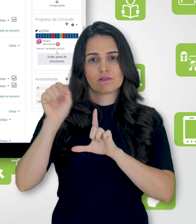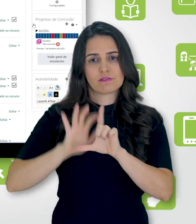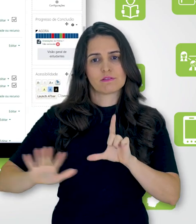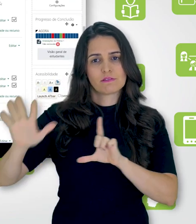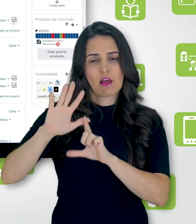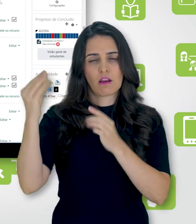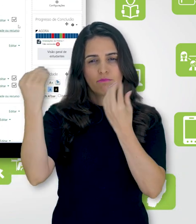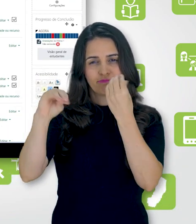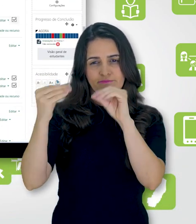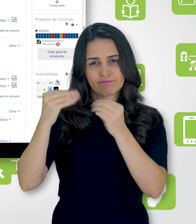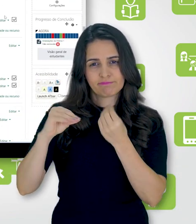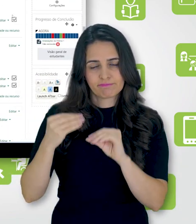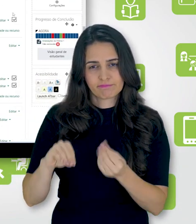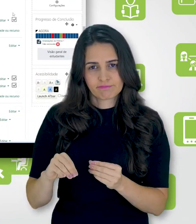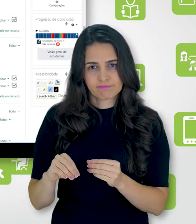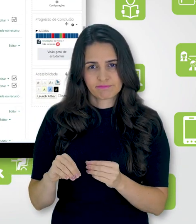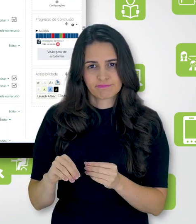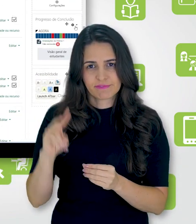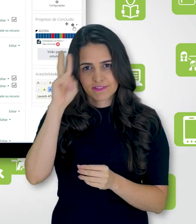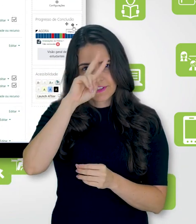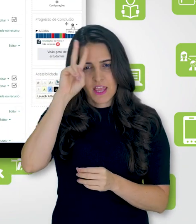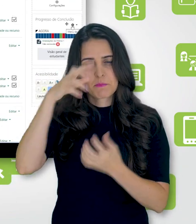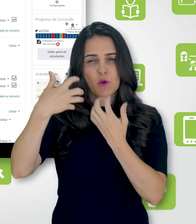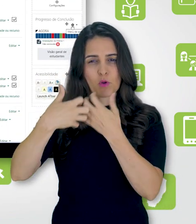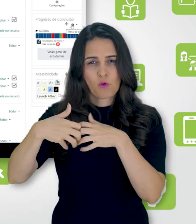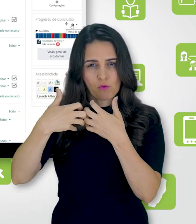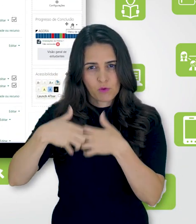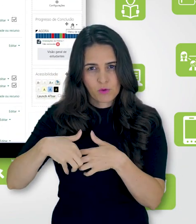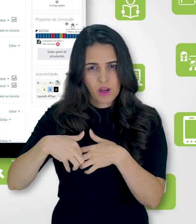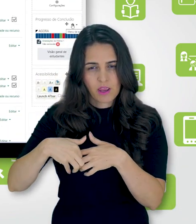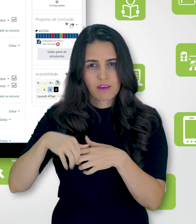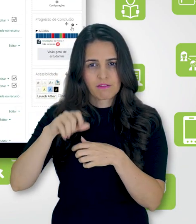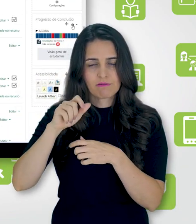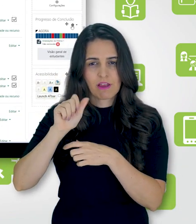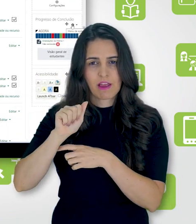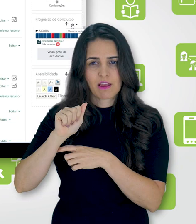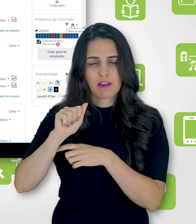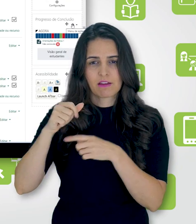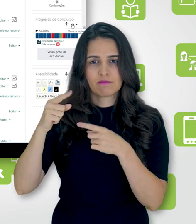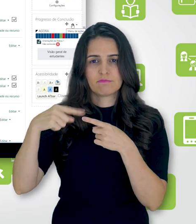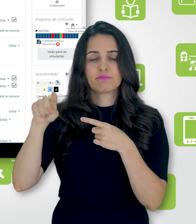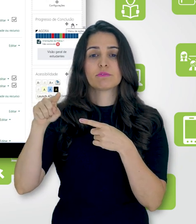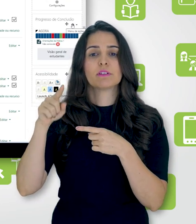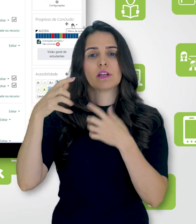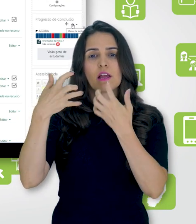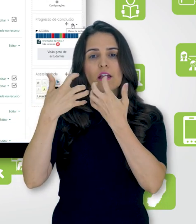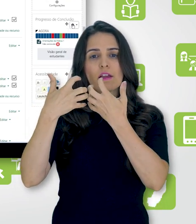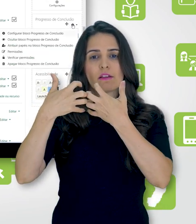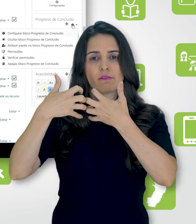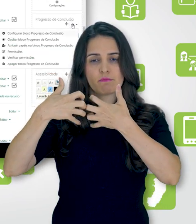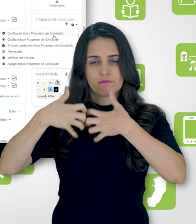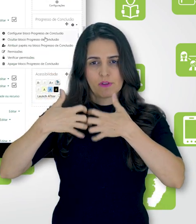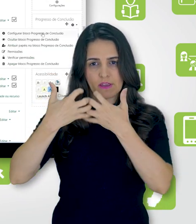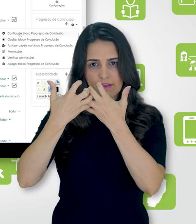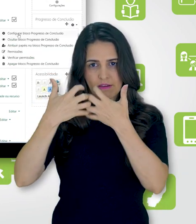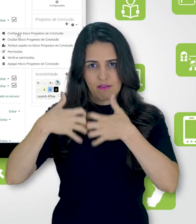sala com o acompanhamento de conclusão ativado, eu vou aqui nessa engrenagem, que é o menu de ações, e